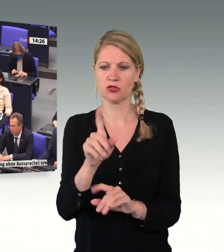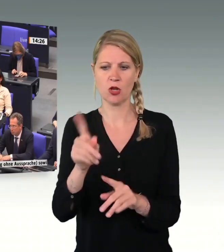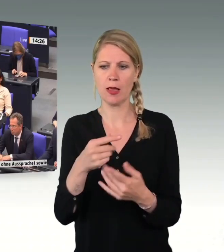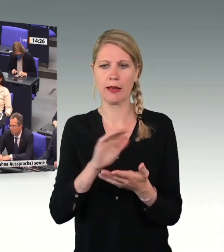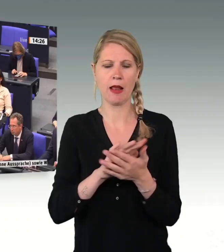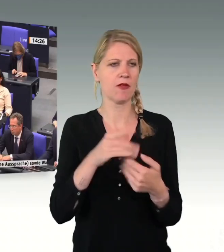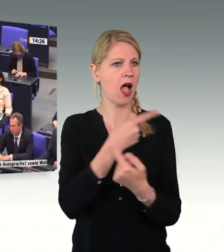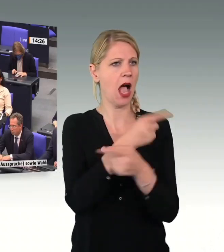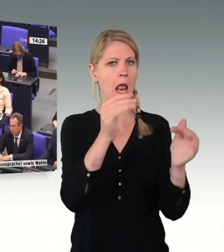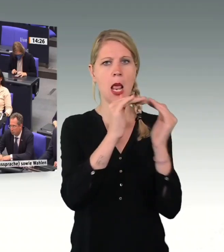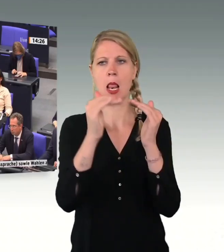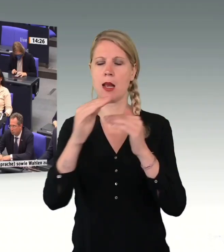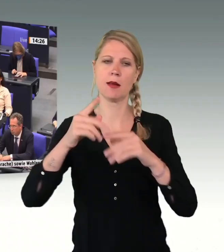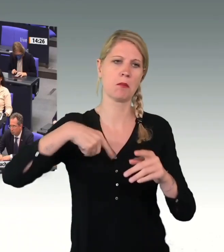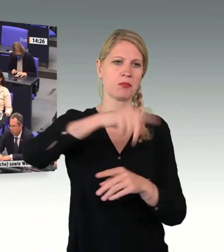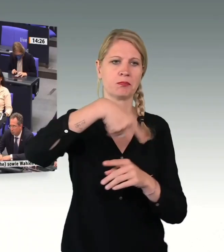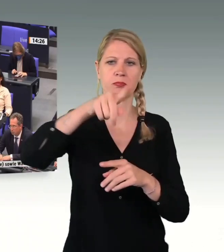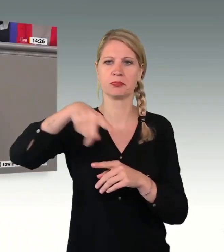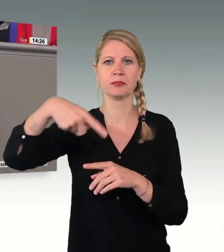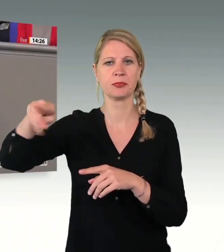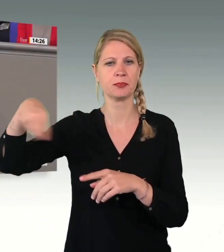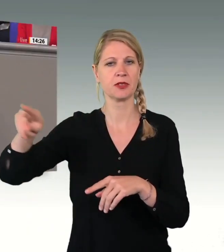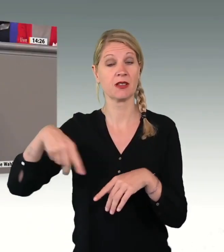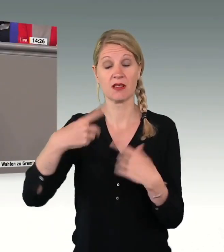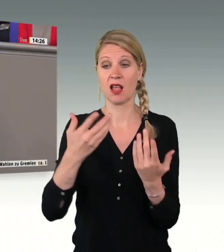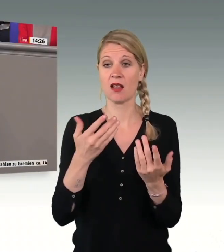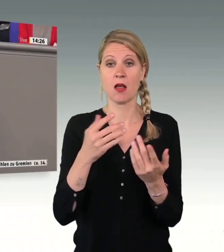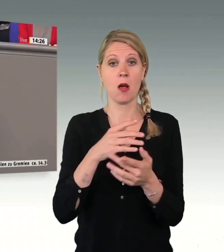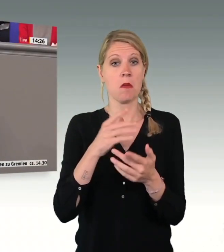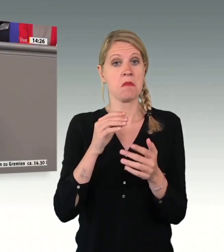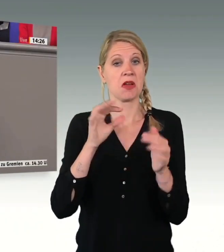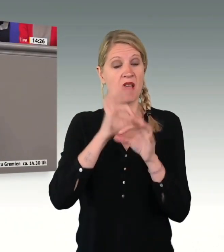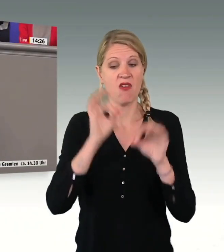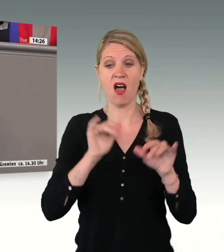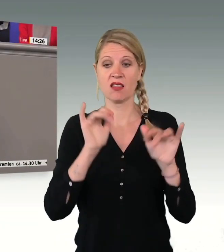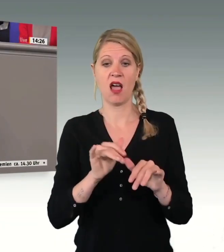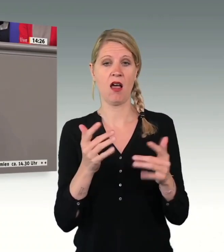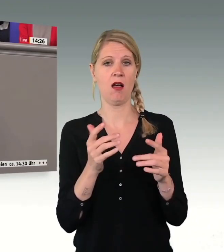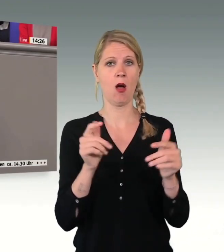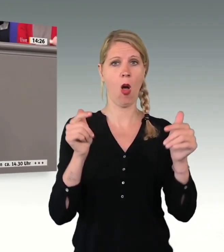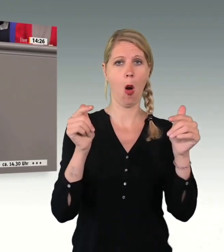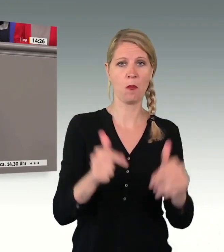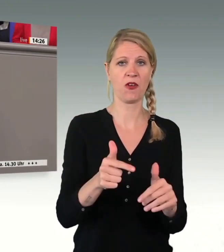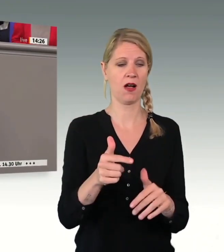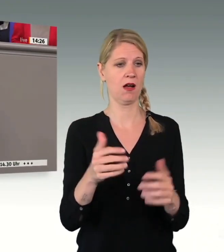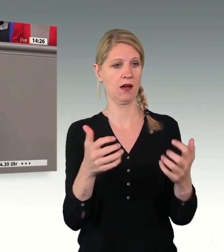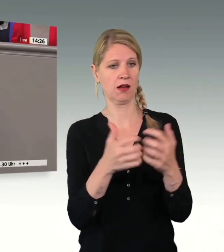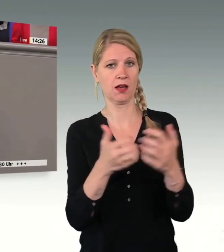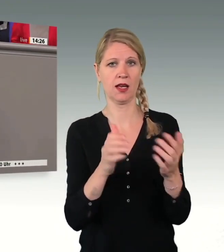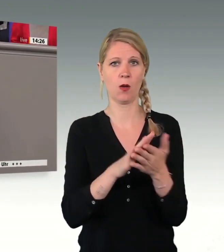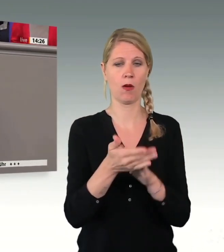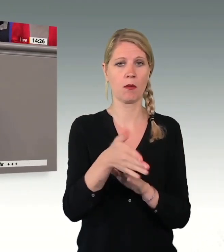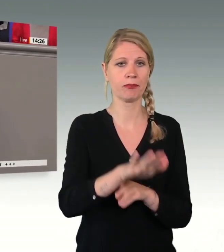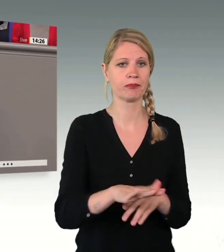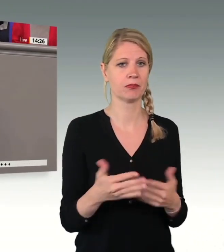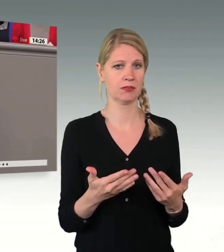für sie die Gefahr besteht, Opfer eines Krieges oder eines bewaffneten Konflikts zu werden. Wir werden Menschen nicht in Perspektivlosigkeit und